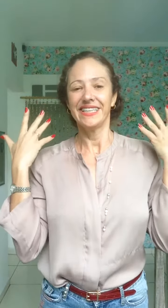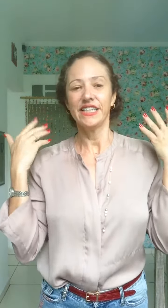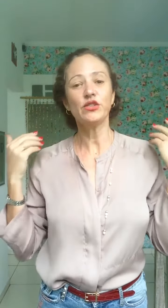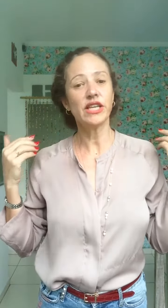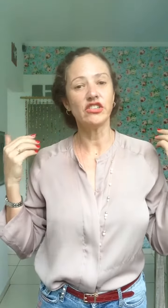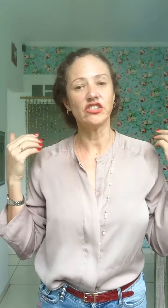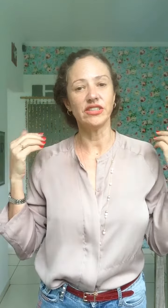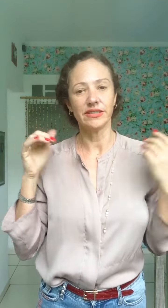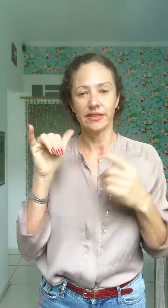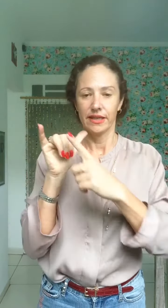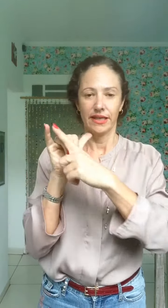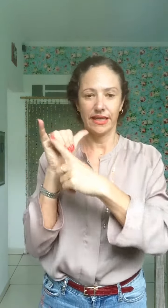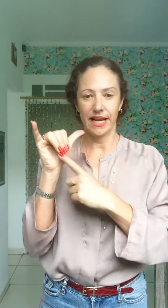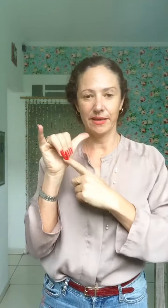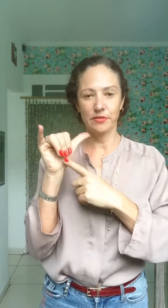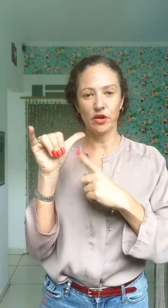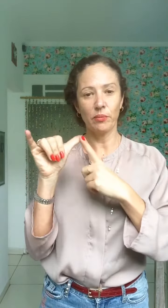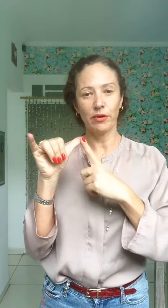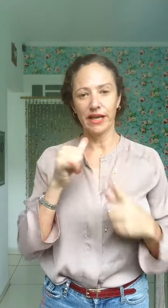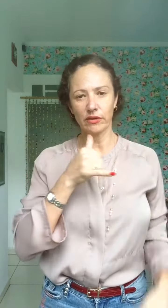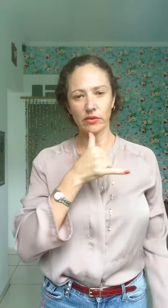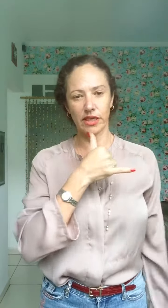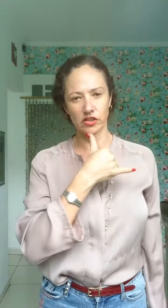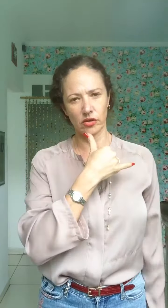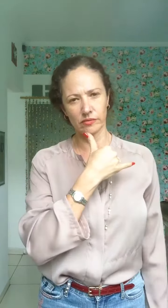E o triste, letra Y. Vamos colocar no queixo, ó.